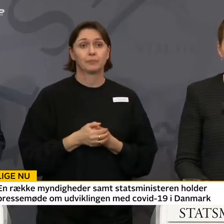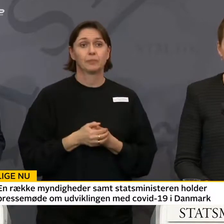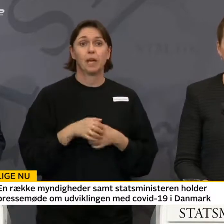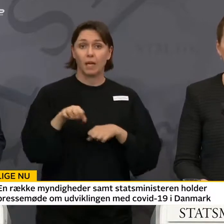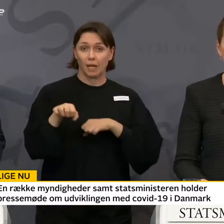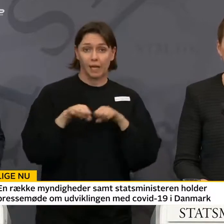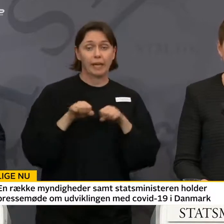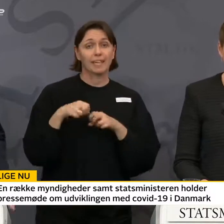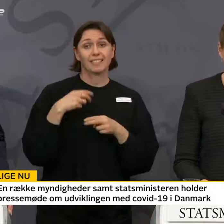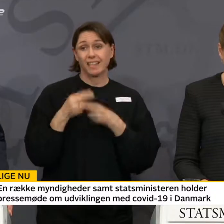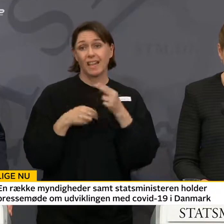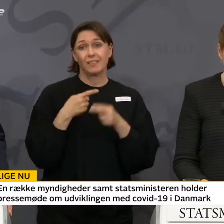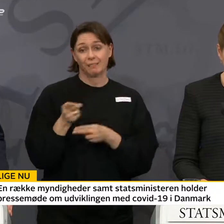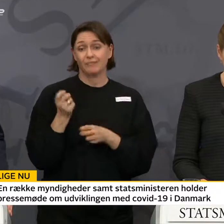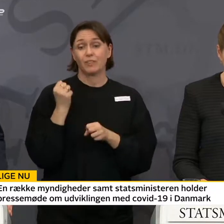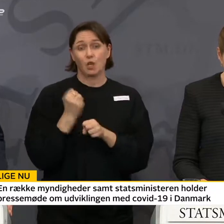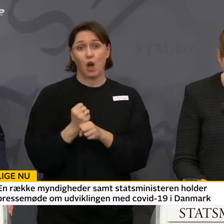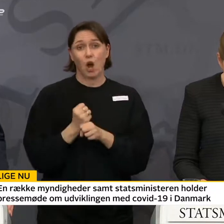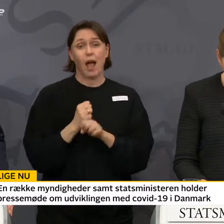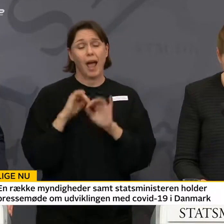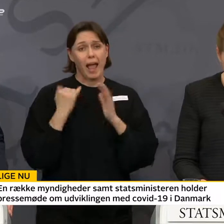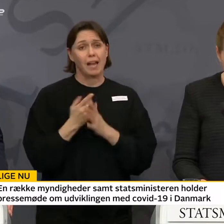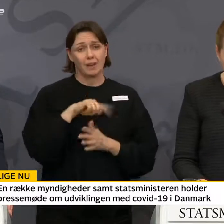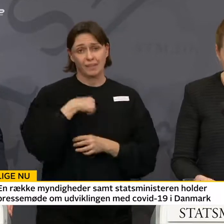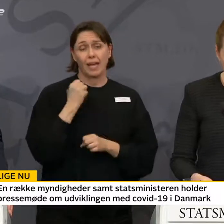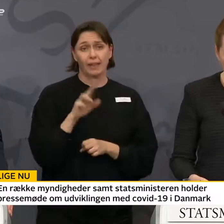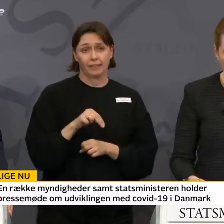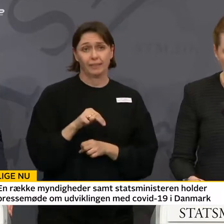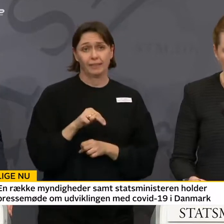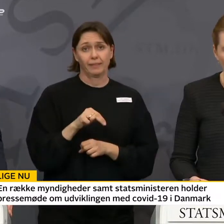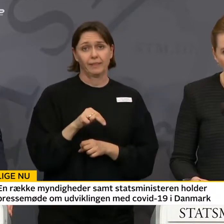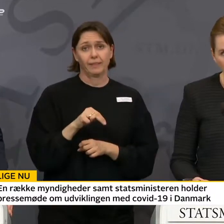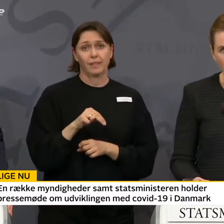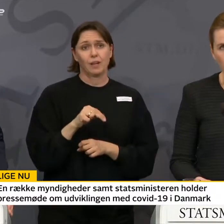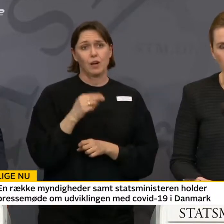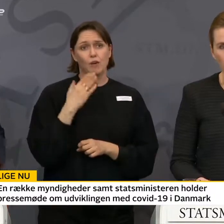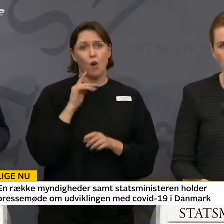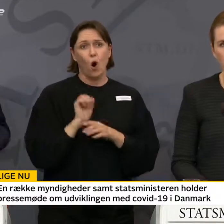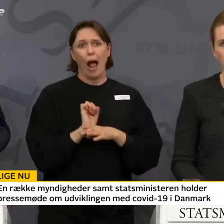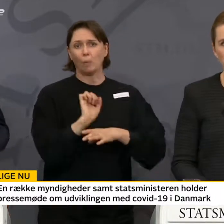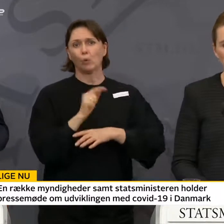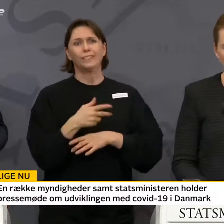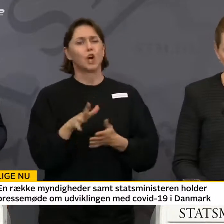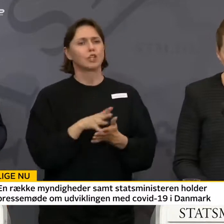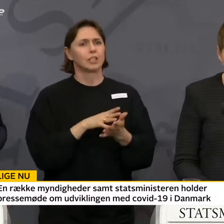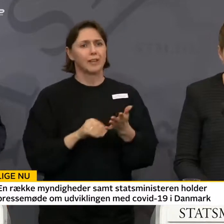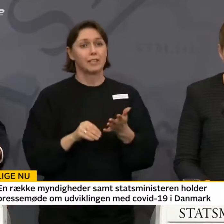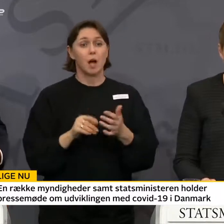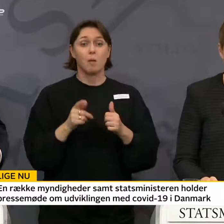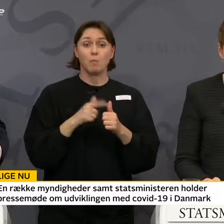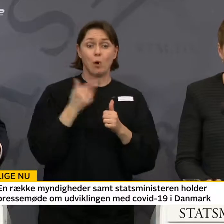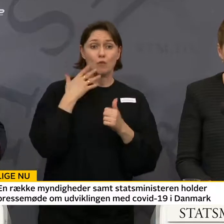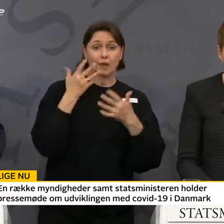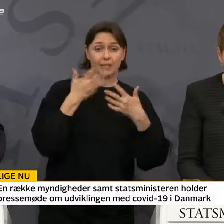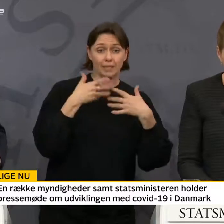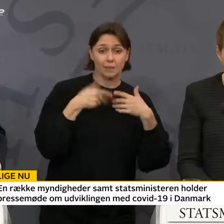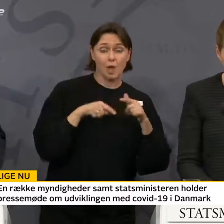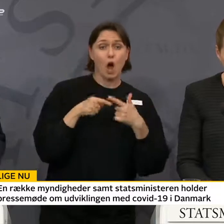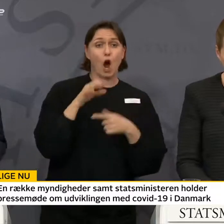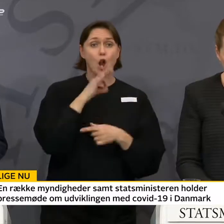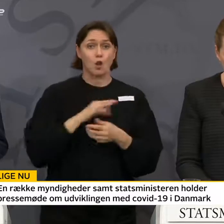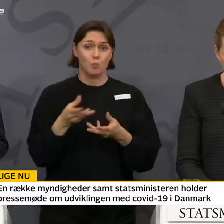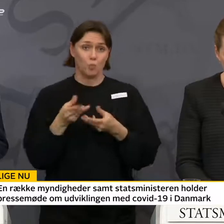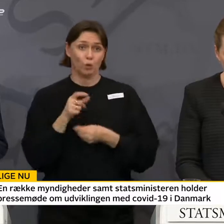vil fortsat gøre, hvad vi kan for at afbøde konsekvenserne både for virksomheder og